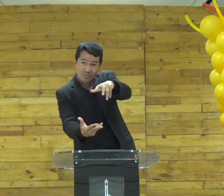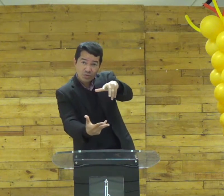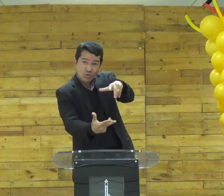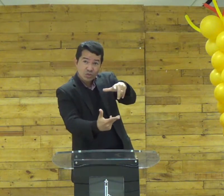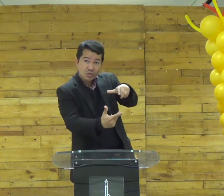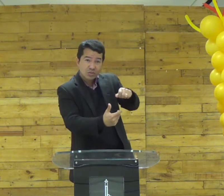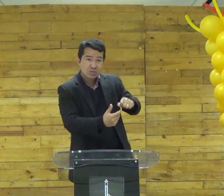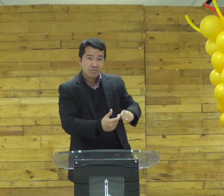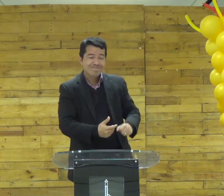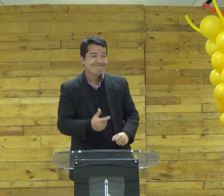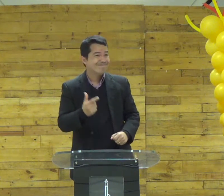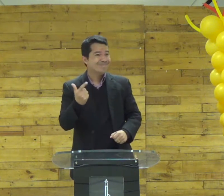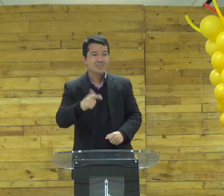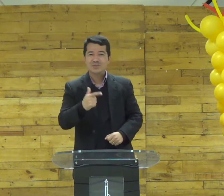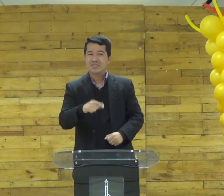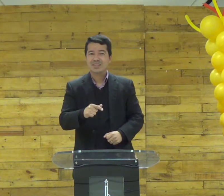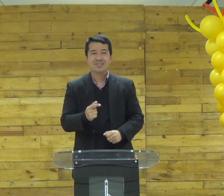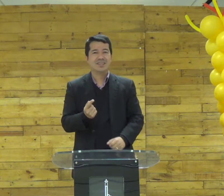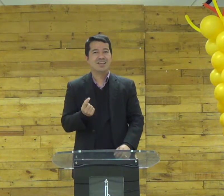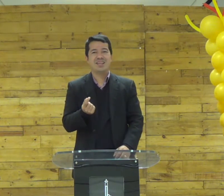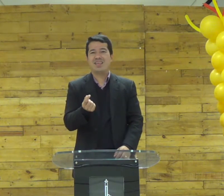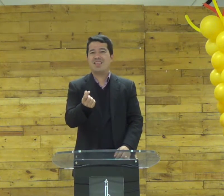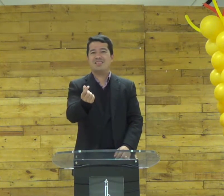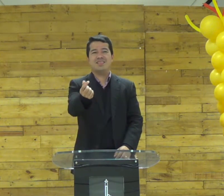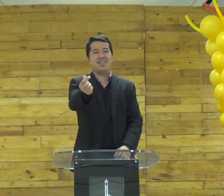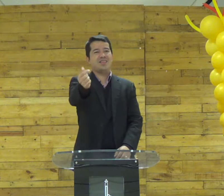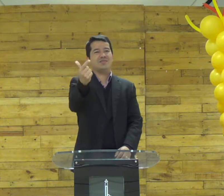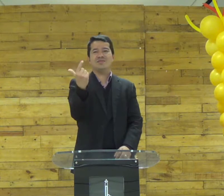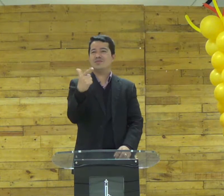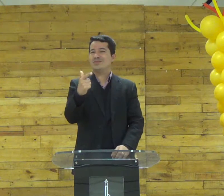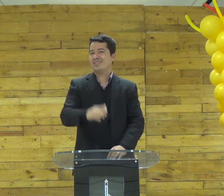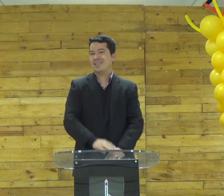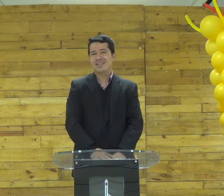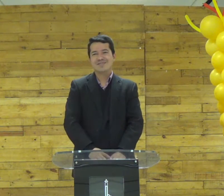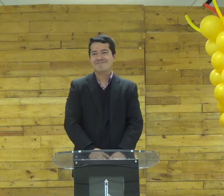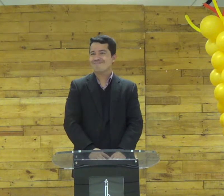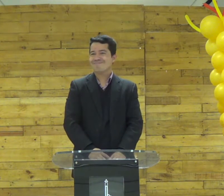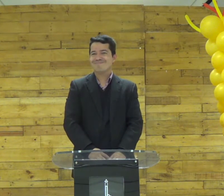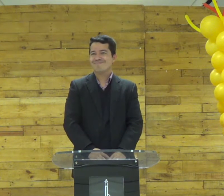coisas aqui na Terra são assim um dia elas vão acabar elas têm data de validade elas não são eternas